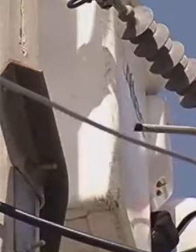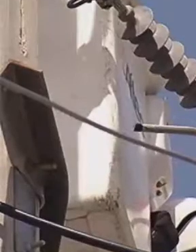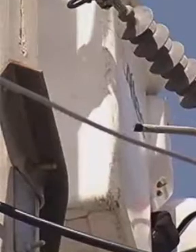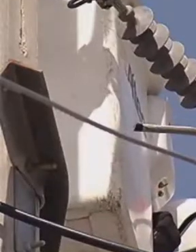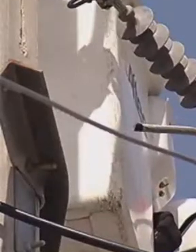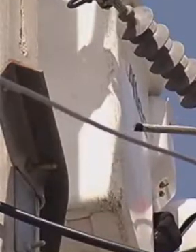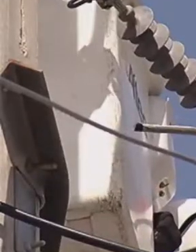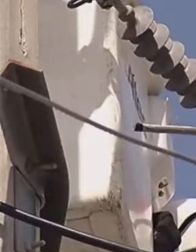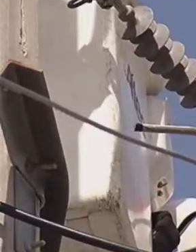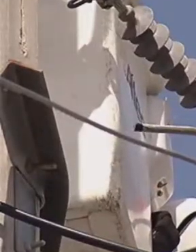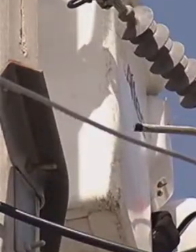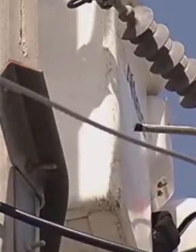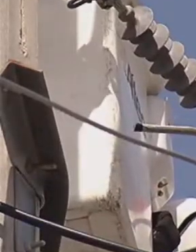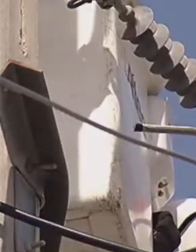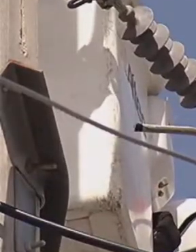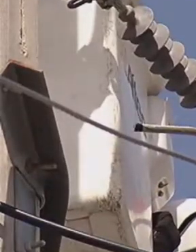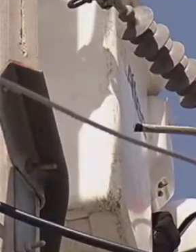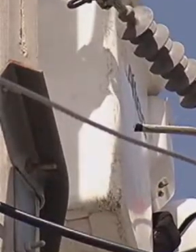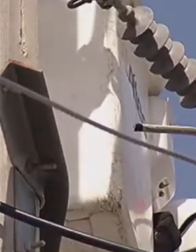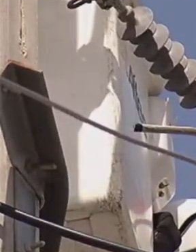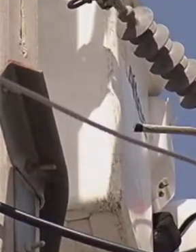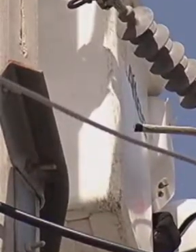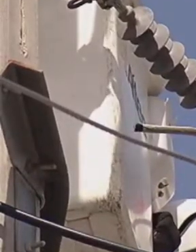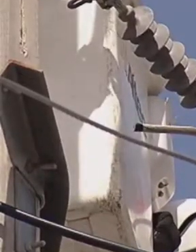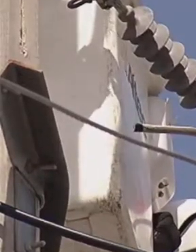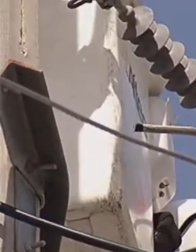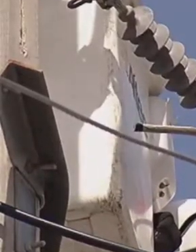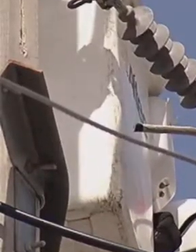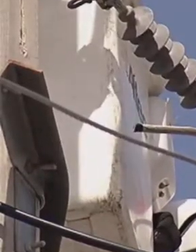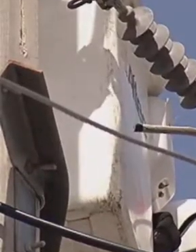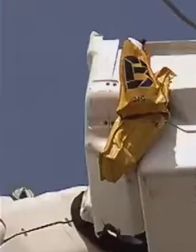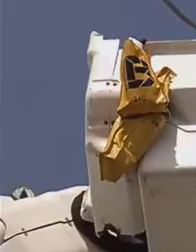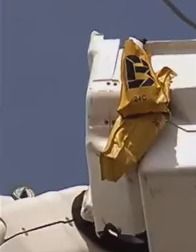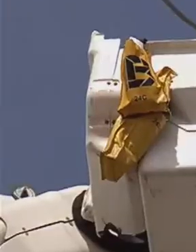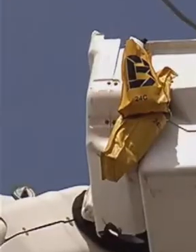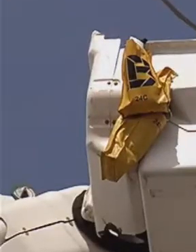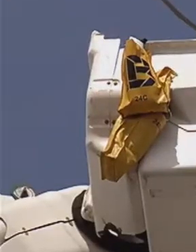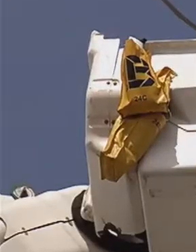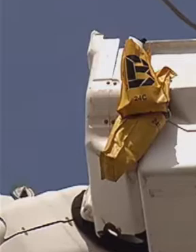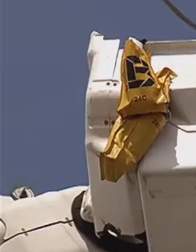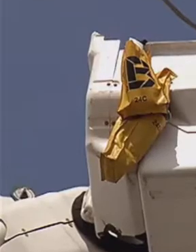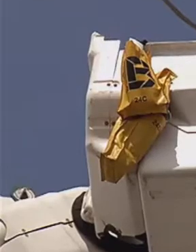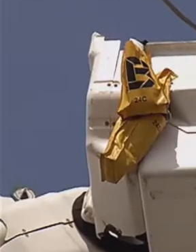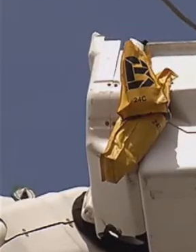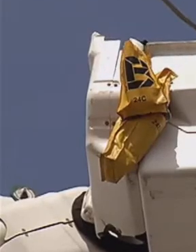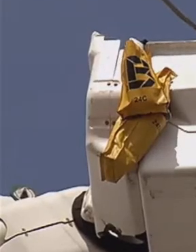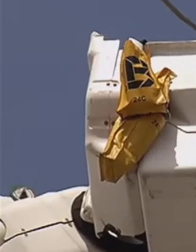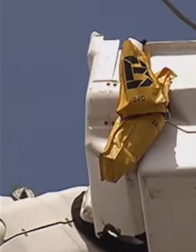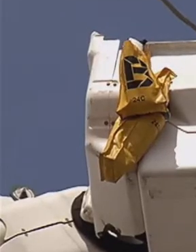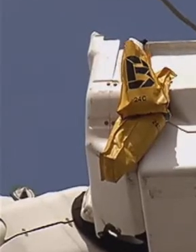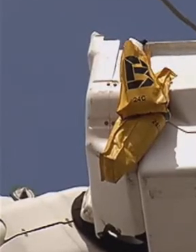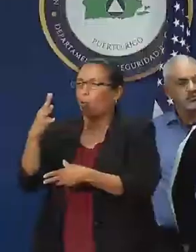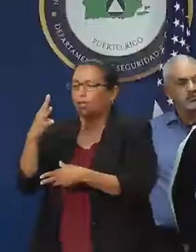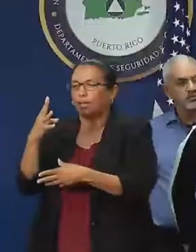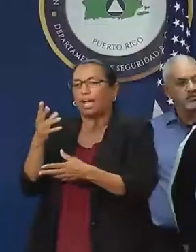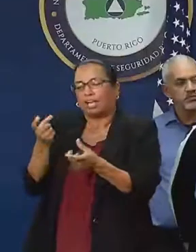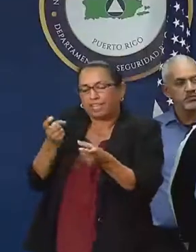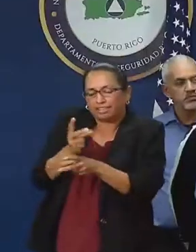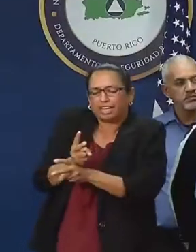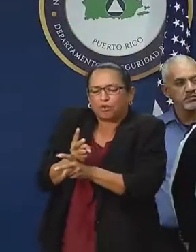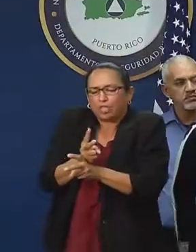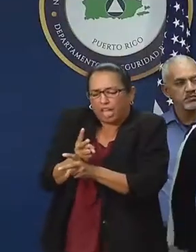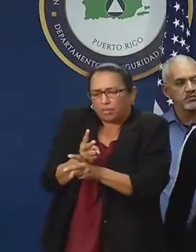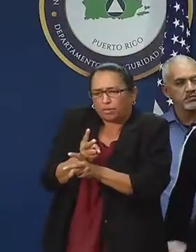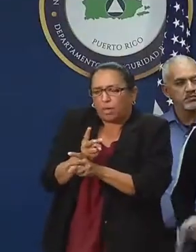rapidez del restablecimiento de la luz dependerá en gran manera de que no se vuelva a afectar el sistema de transmisión.